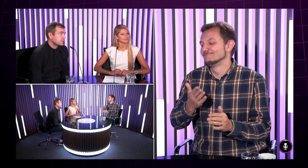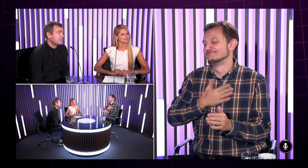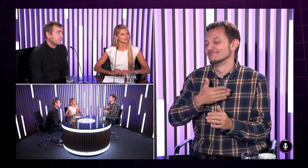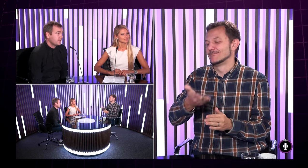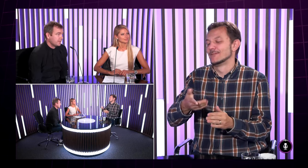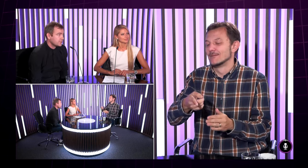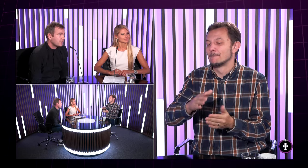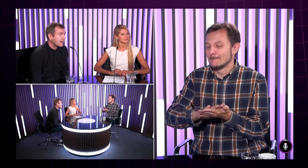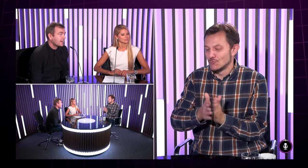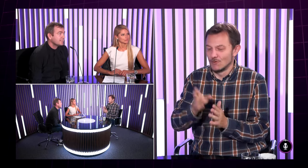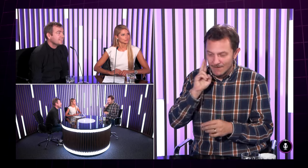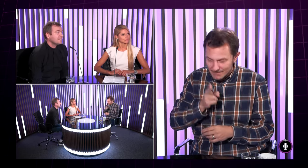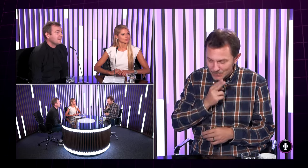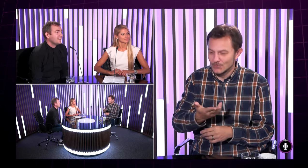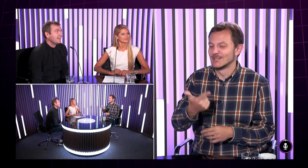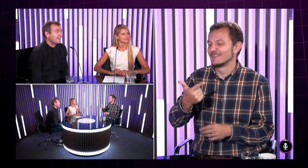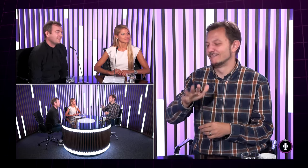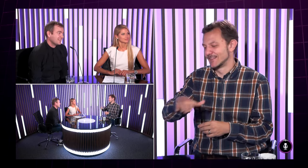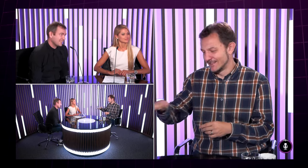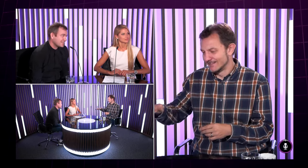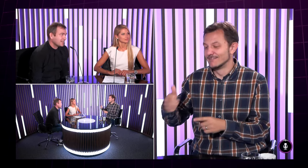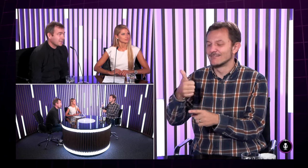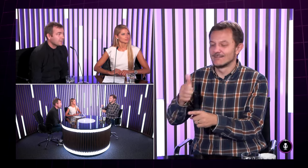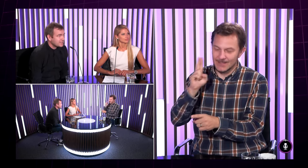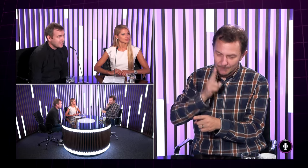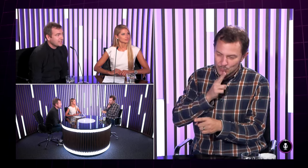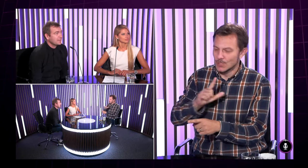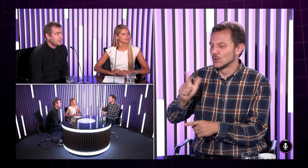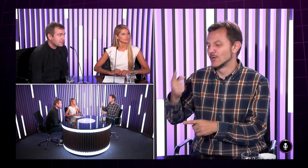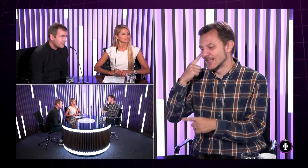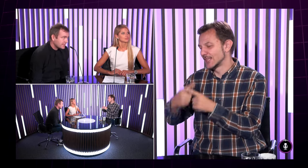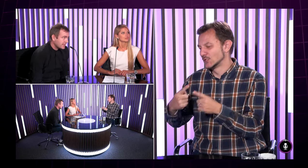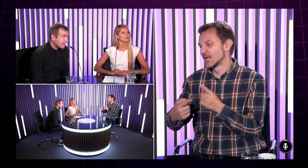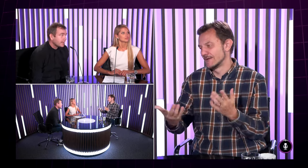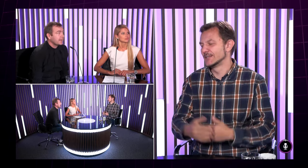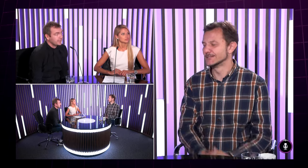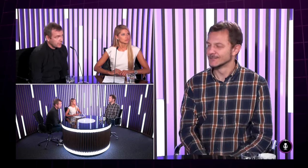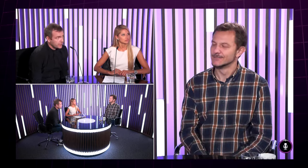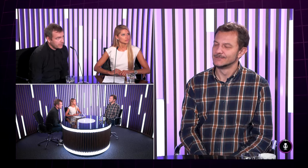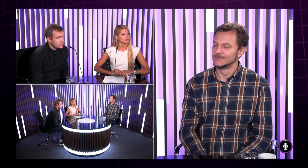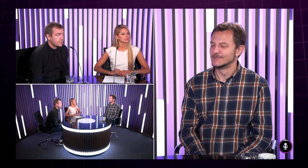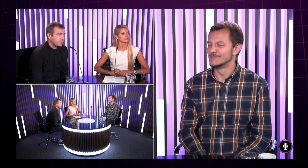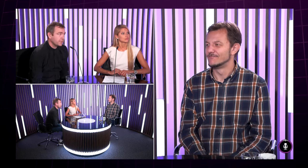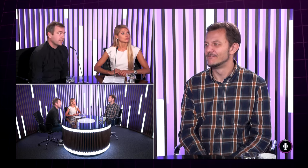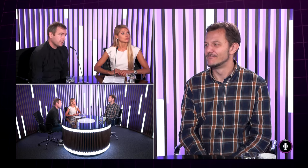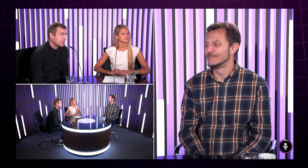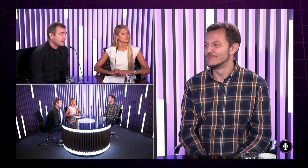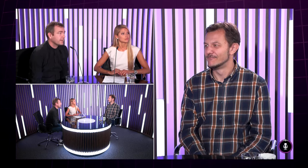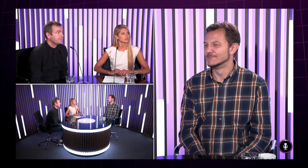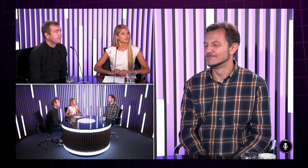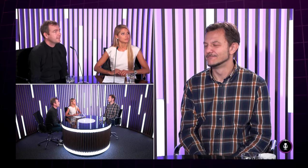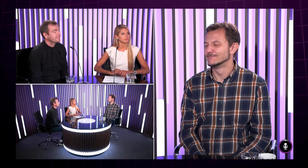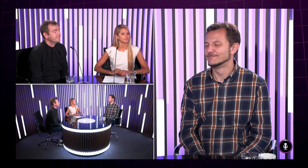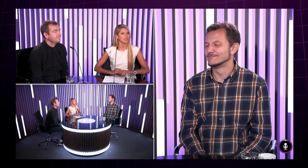Šťastie, môžem povedať, moja manželka je nepočujúca, deti máme nepočujúce a jedno deťa je nepočujúce, druhé deťa je